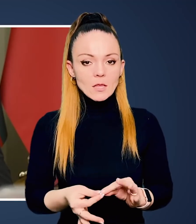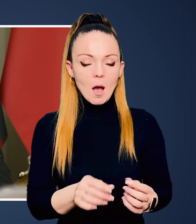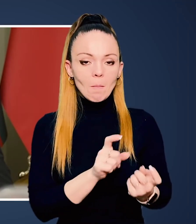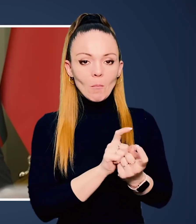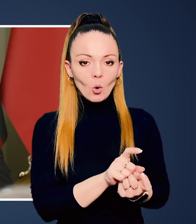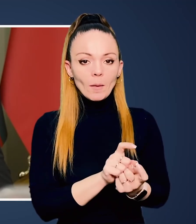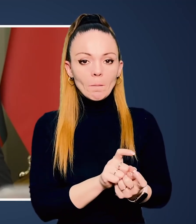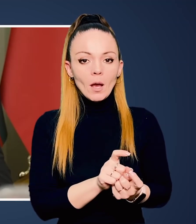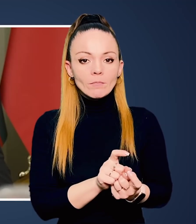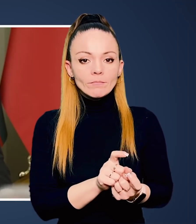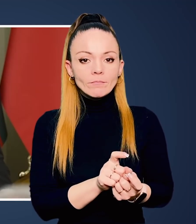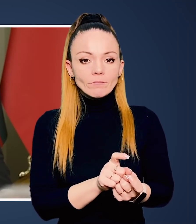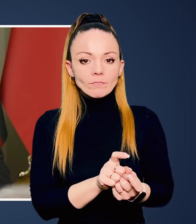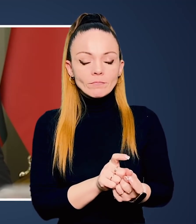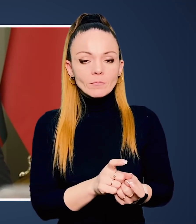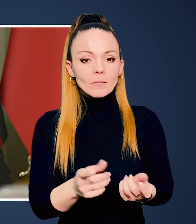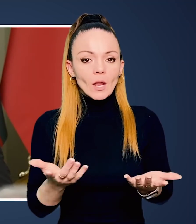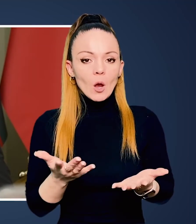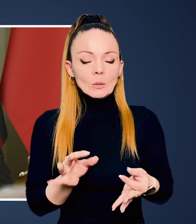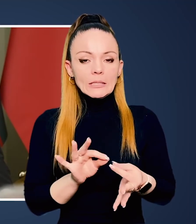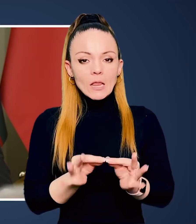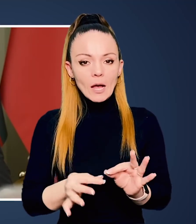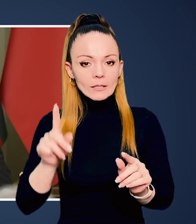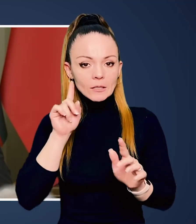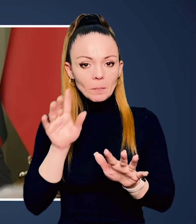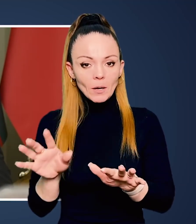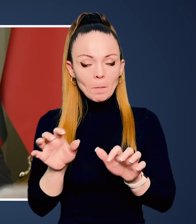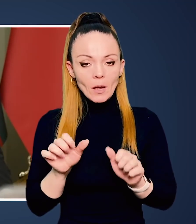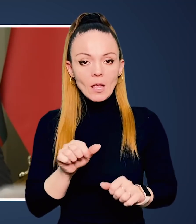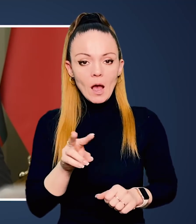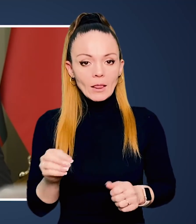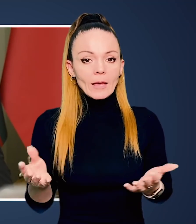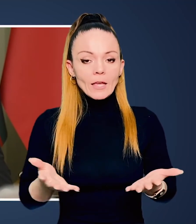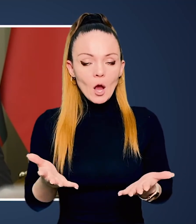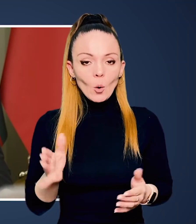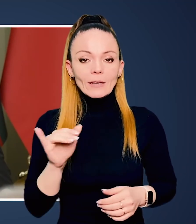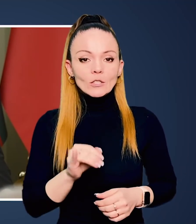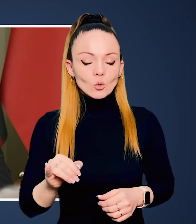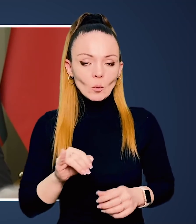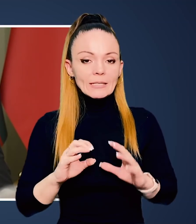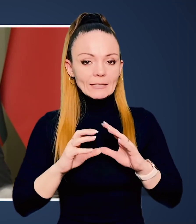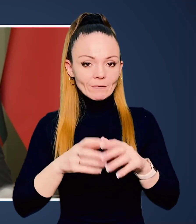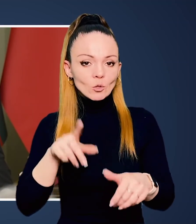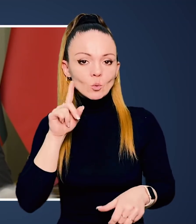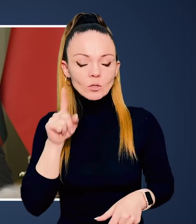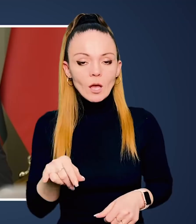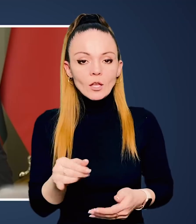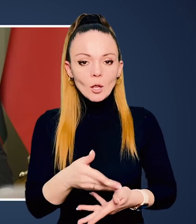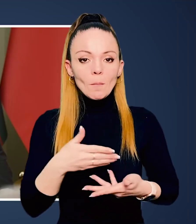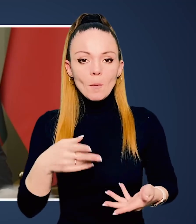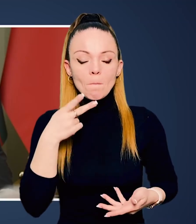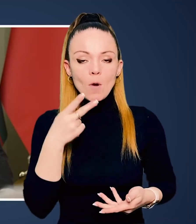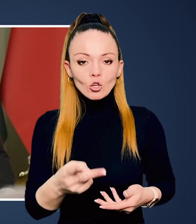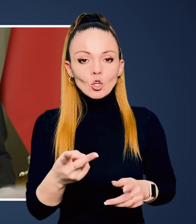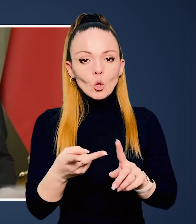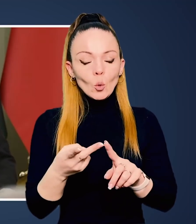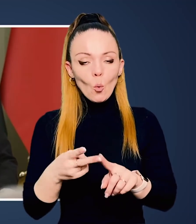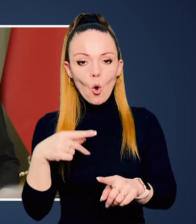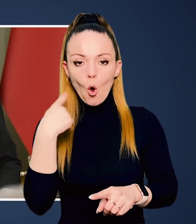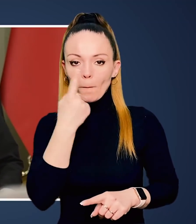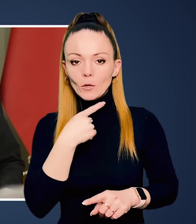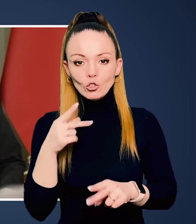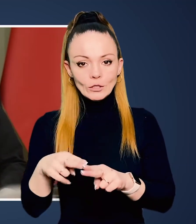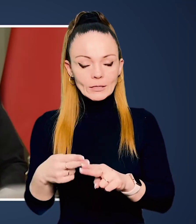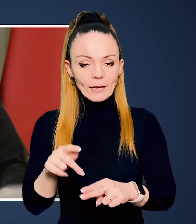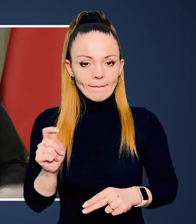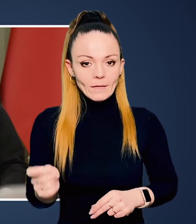Складна боротьба, яку складно сприймати, але яку в історії світу знають. І ми бачили друге